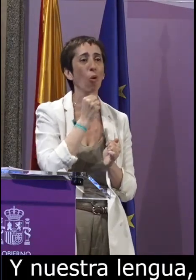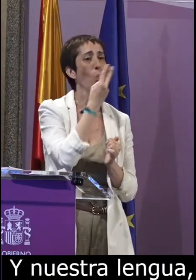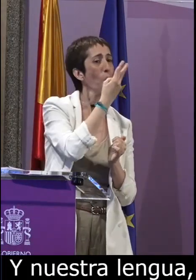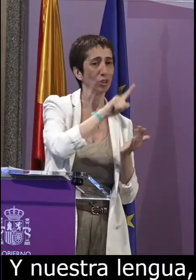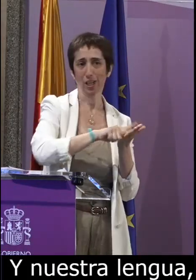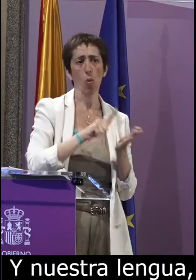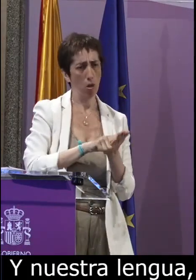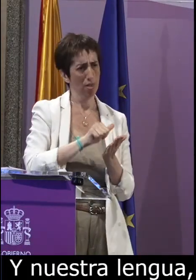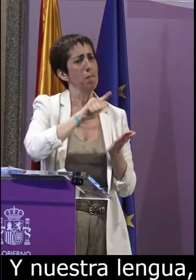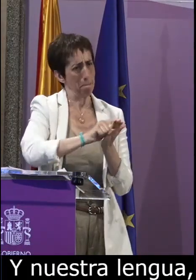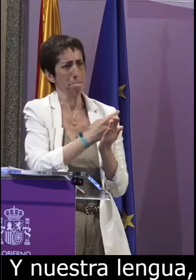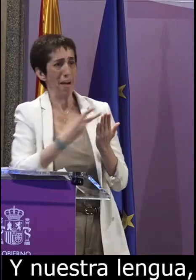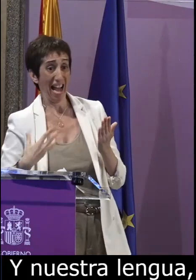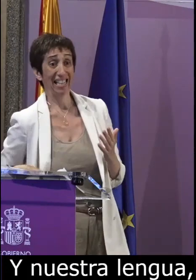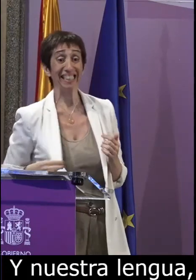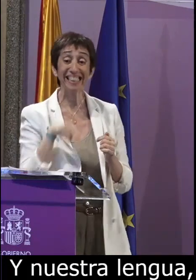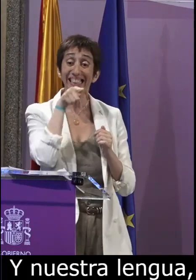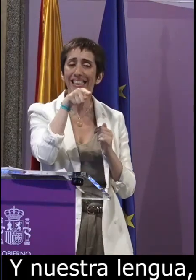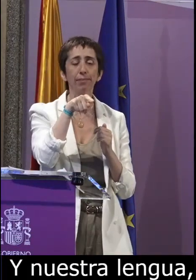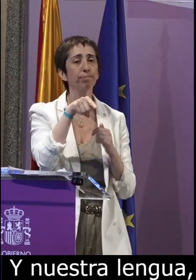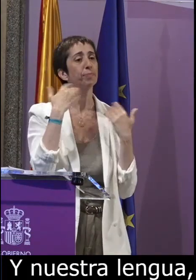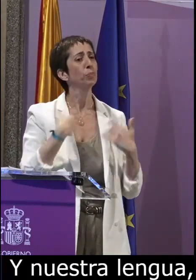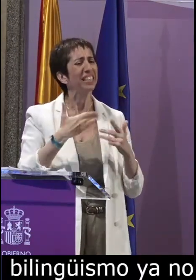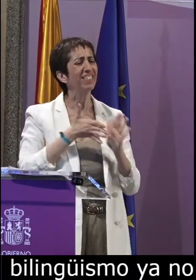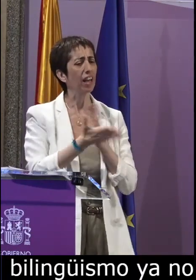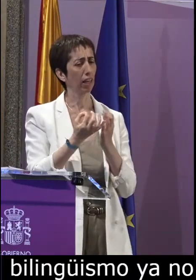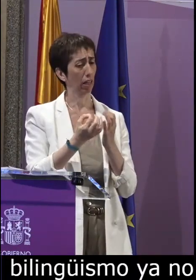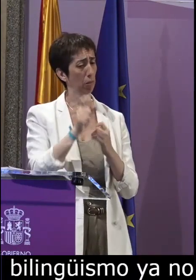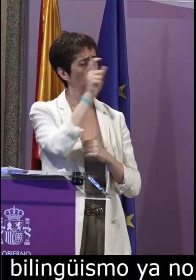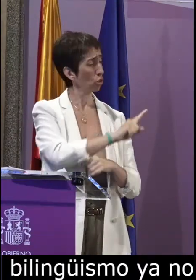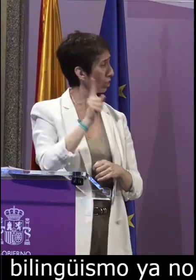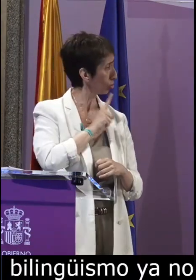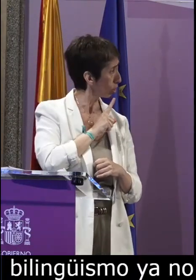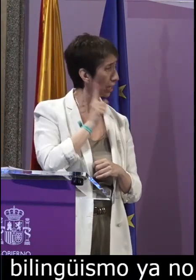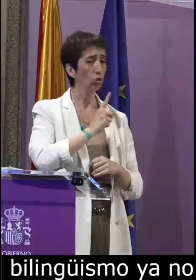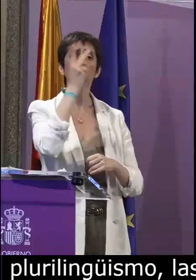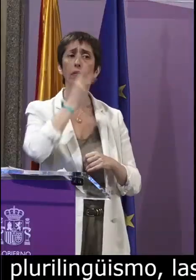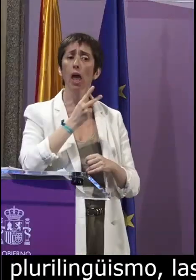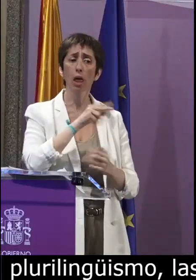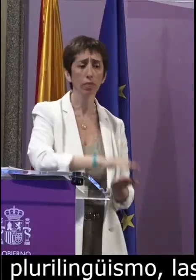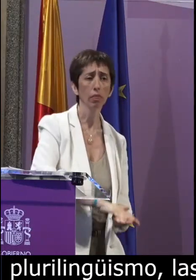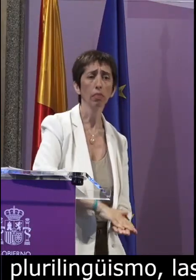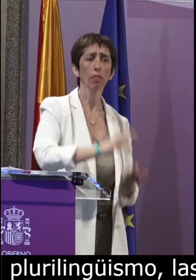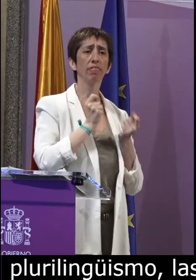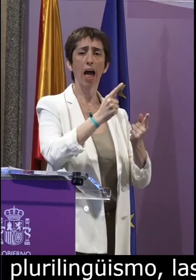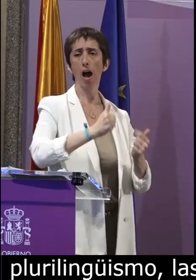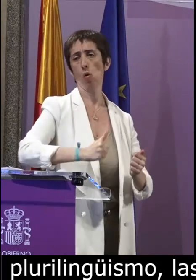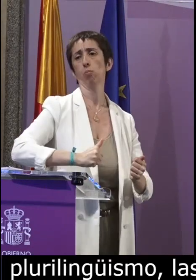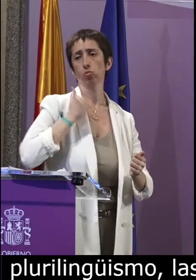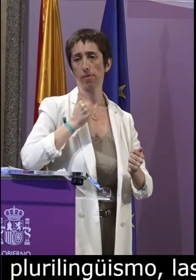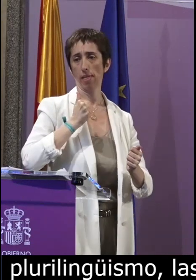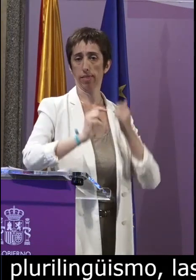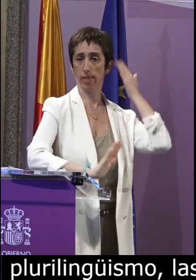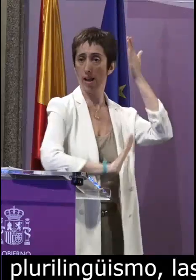el plurilingüismo las personas sordas queremos saber no solo dos sino más lenguas y se ha visto que las